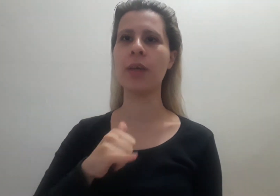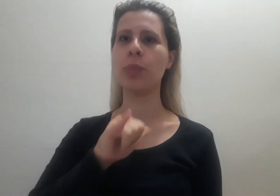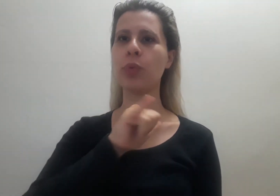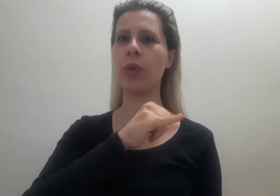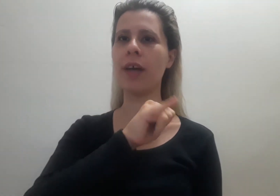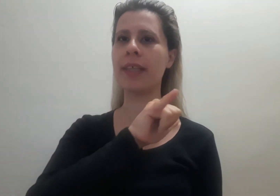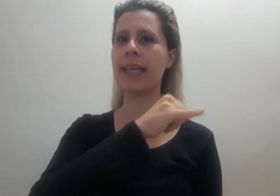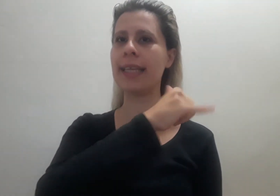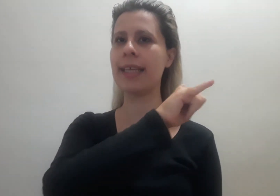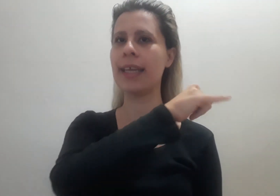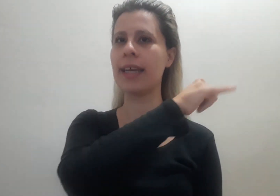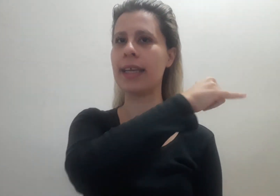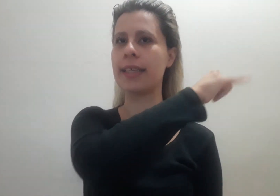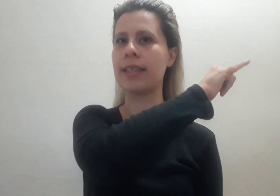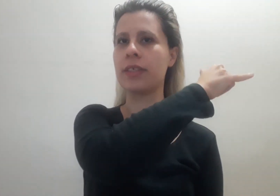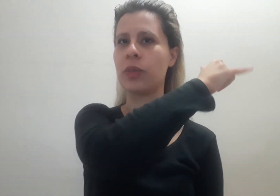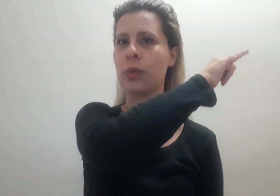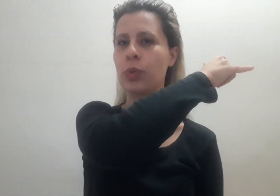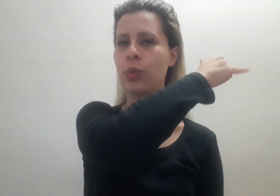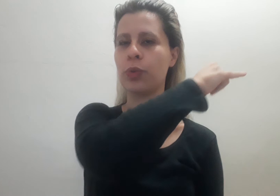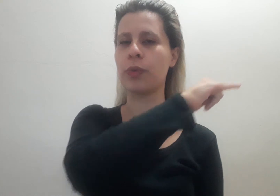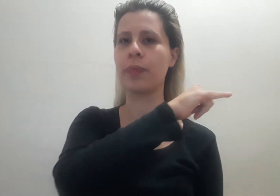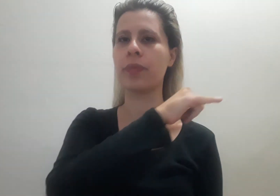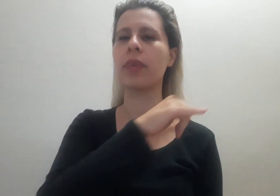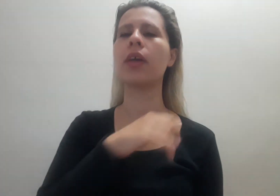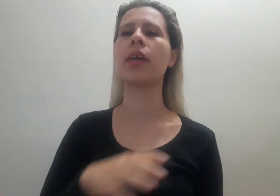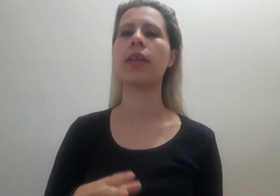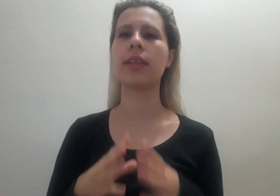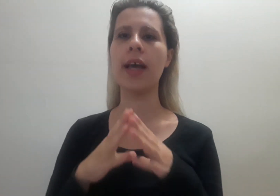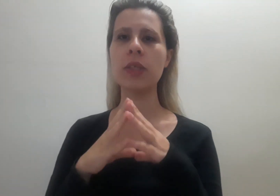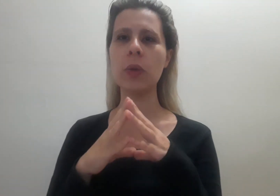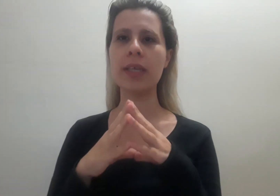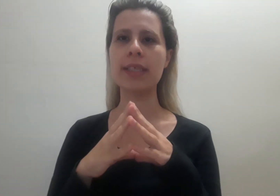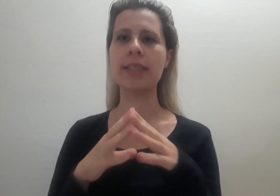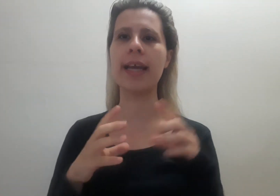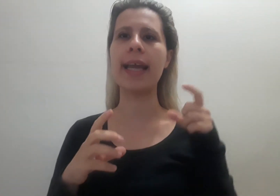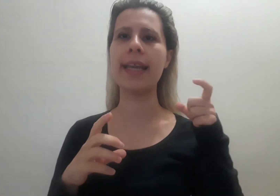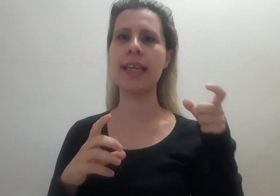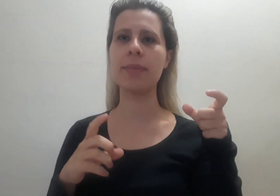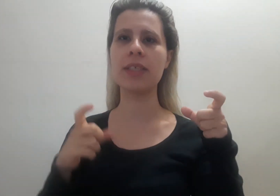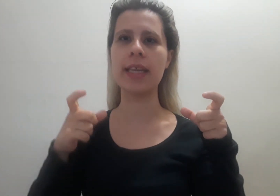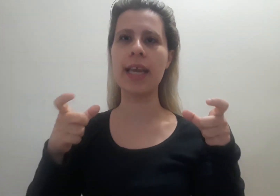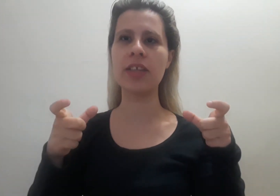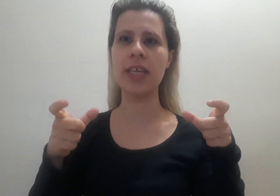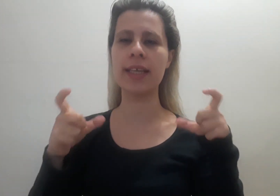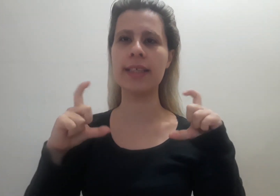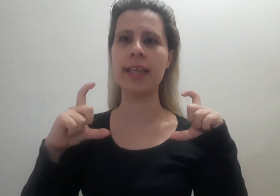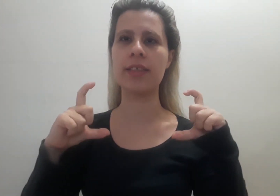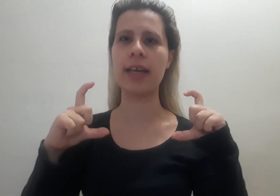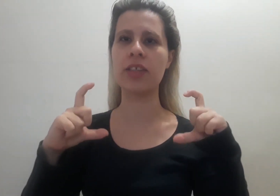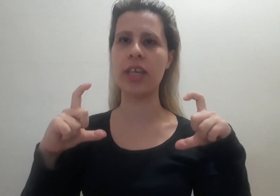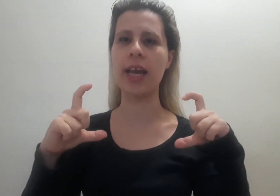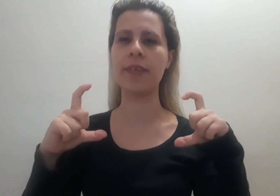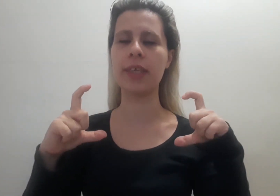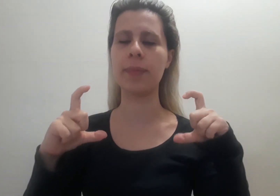Bunu havada ileri geri hareket ettiriyoruz. Daha sonrasında ellerimiz çengel şeklinde iki tane C harfi gibi